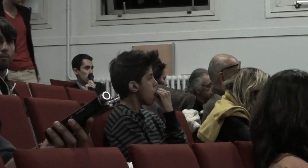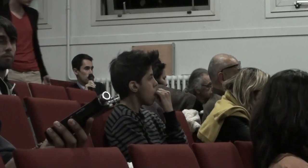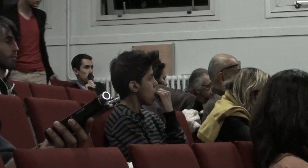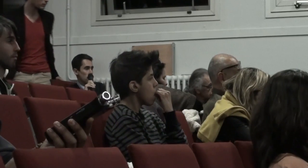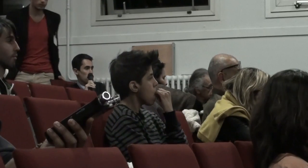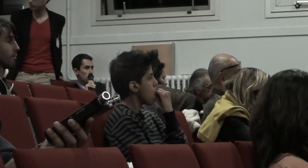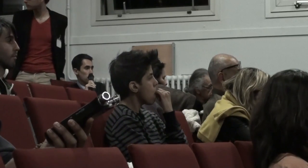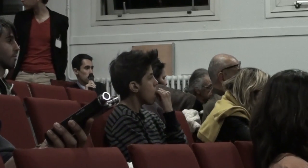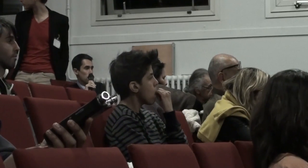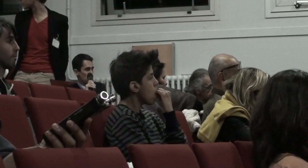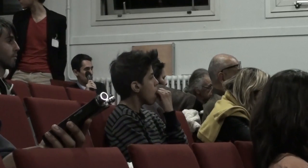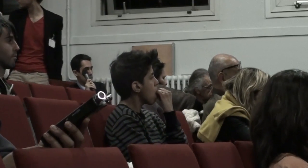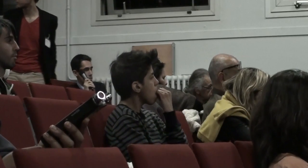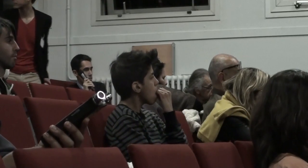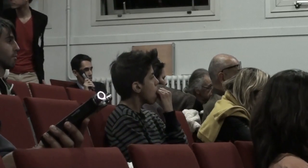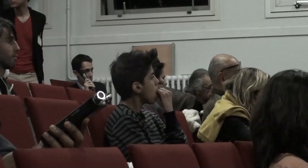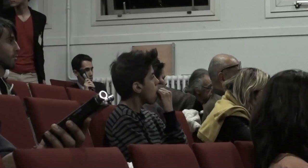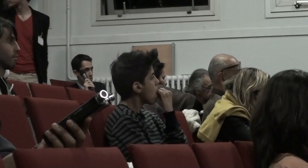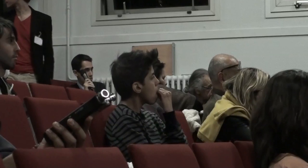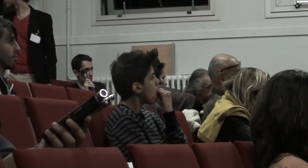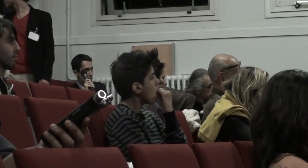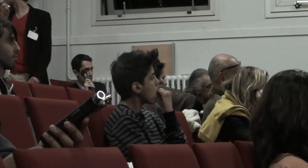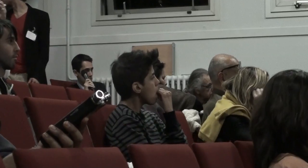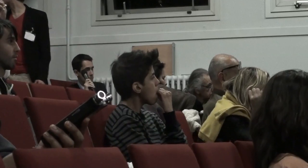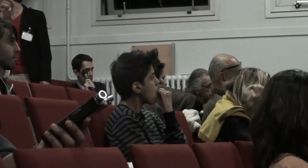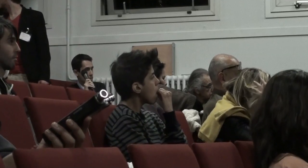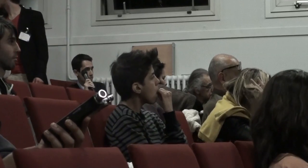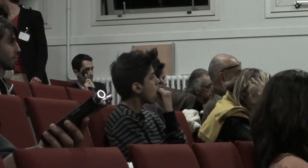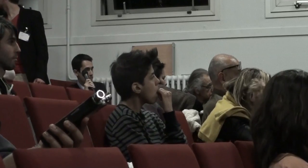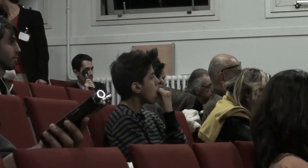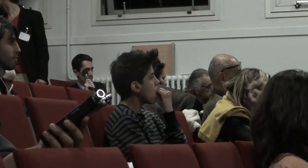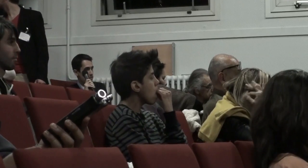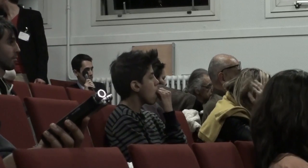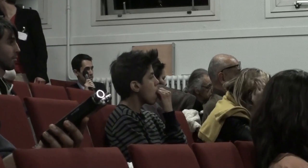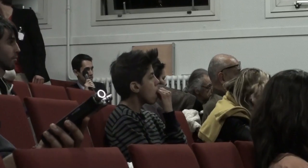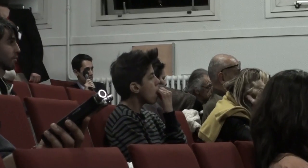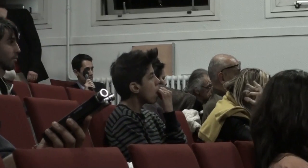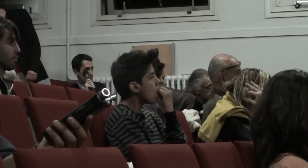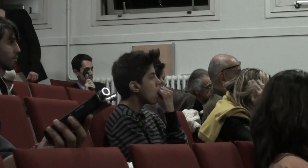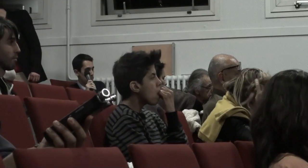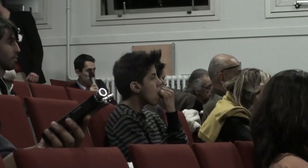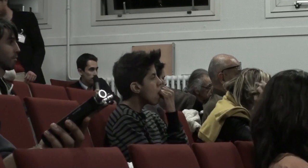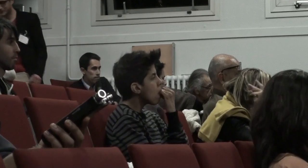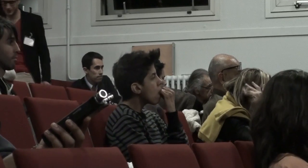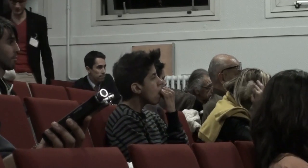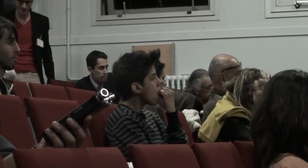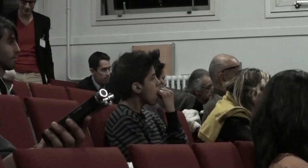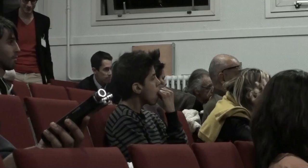unique c'est-à-dire que cette complexité que Dieu souligne c'est celle que nous voudrions qui existe nous voulons juste